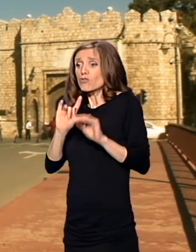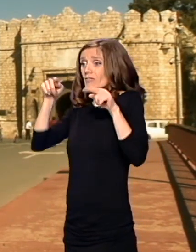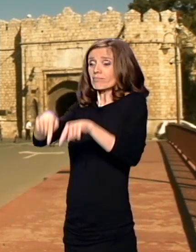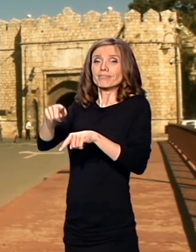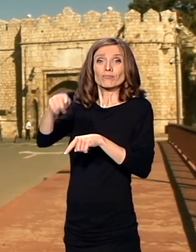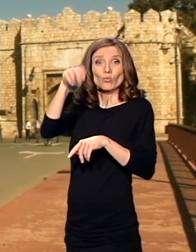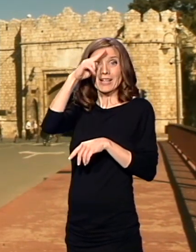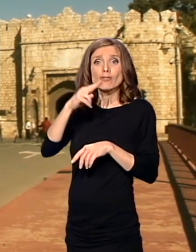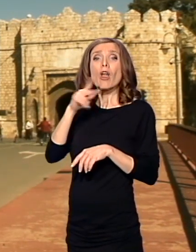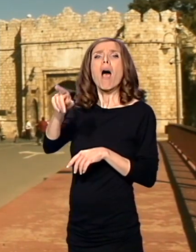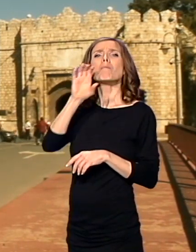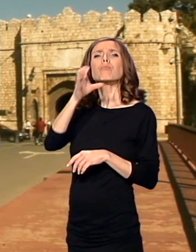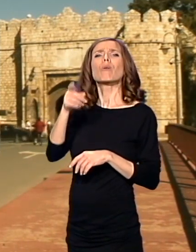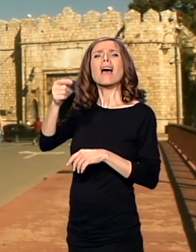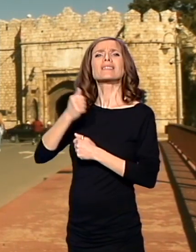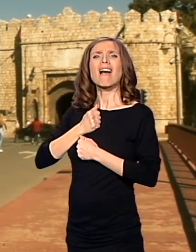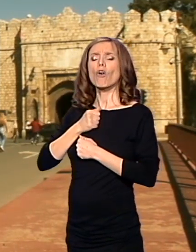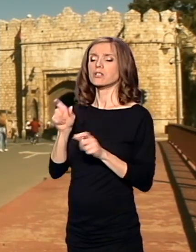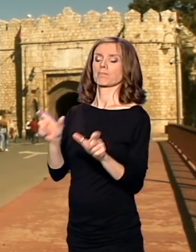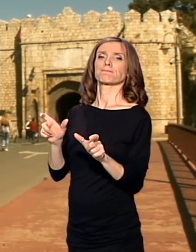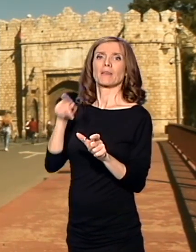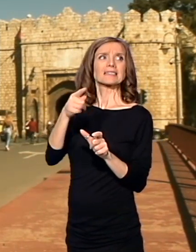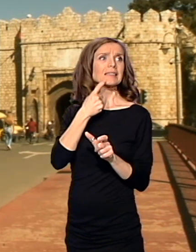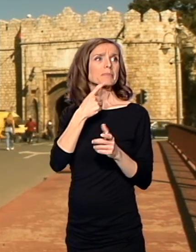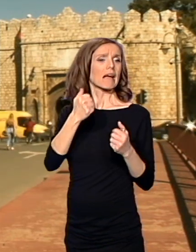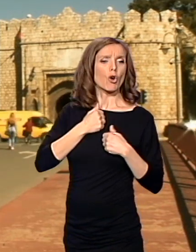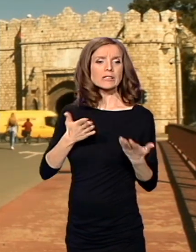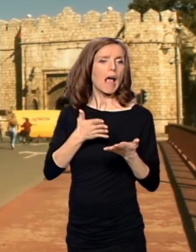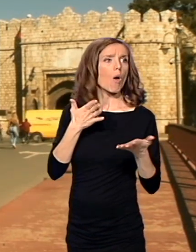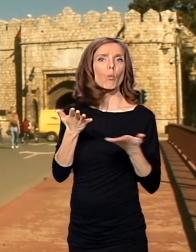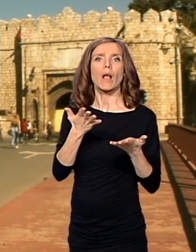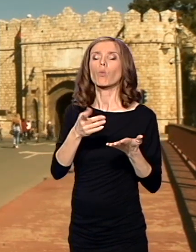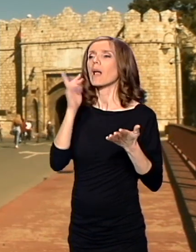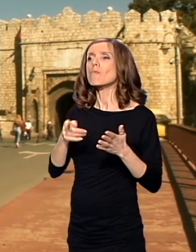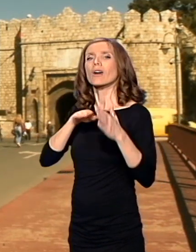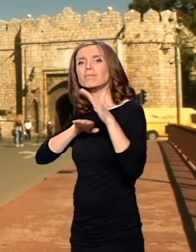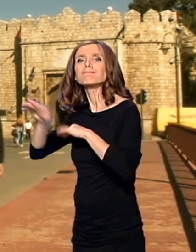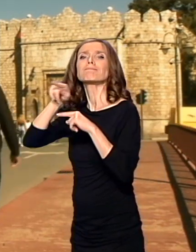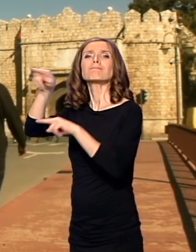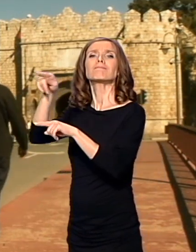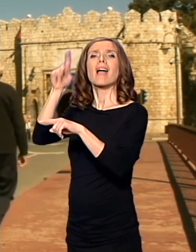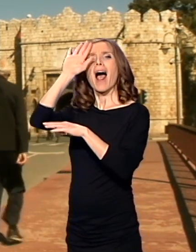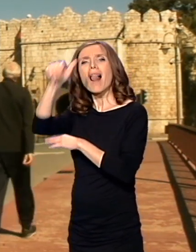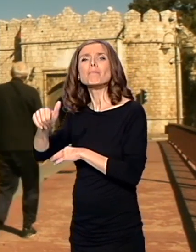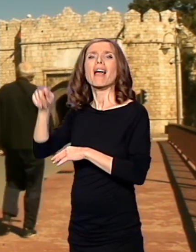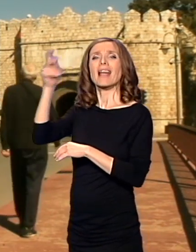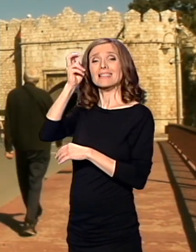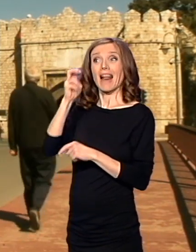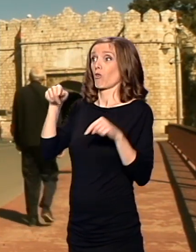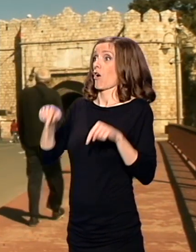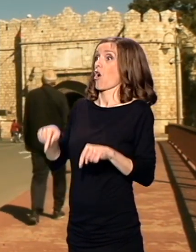srpskoj vojsti, pa je ona morala da se evakuiše prema Albaniji i Crnoj gori. A ovde, u Nišu,